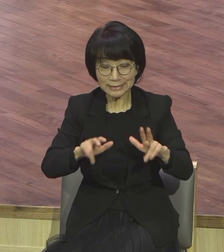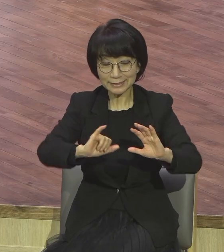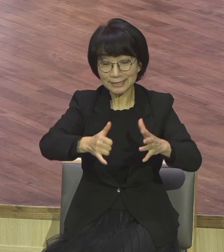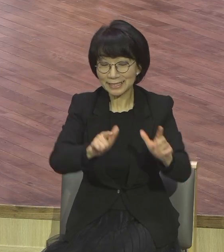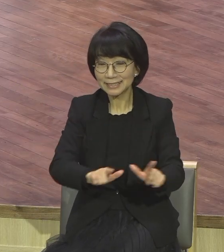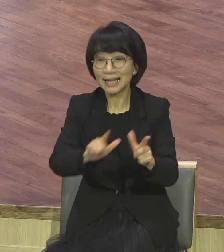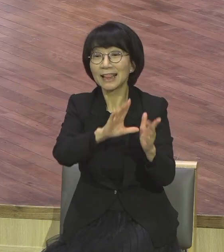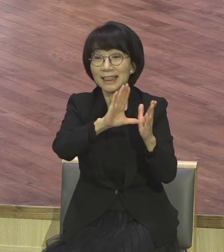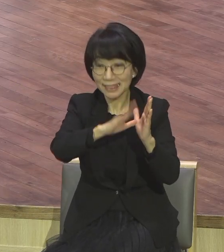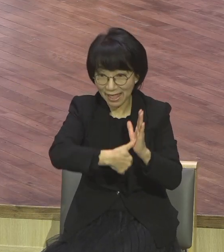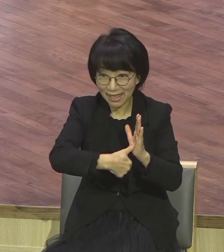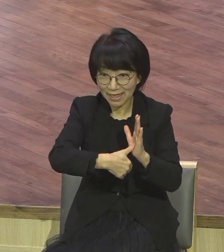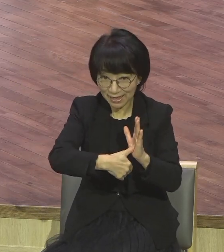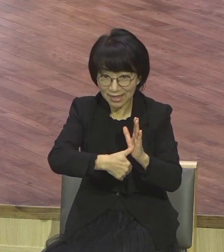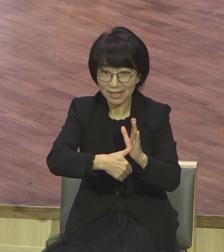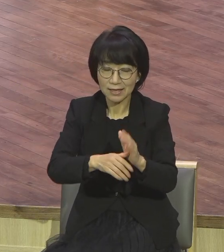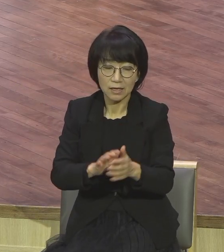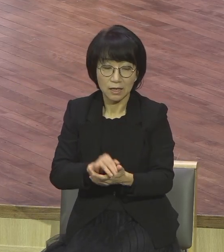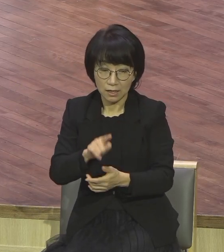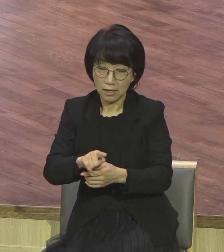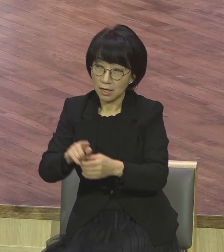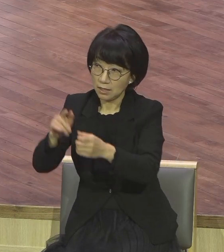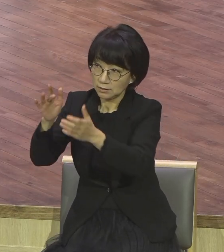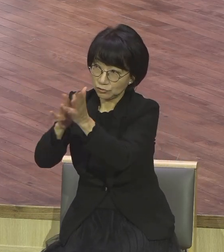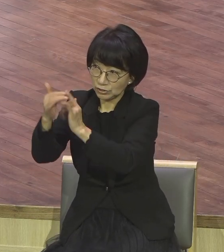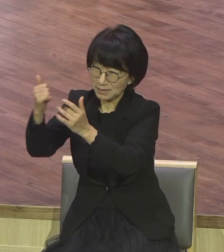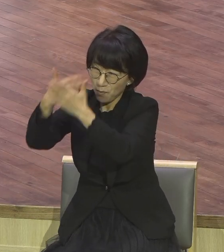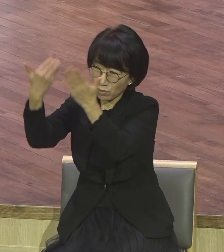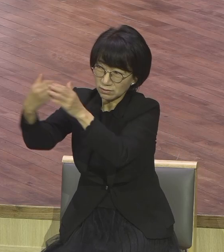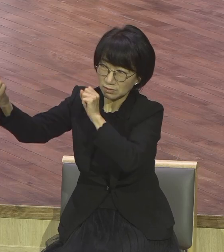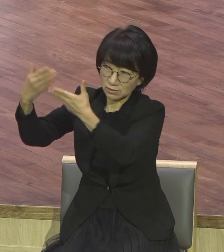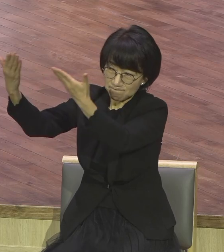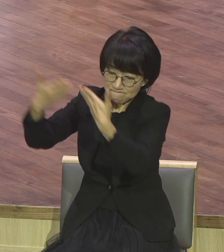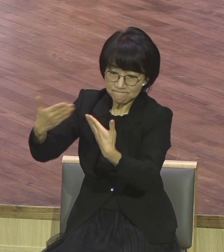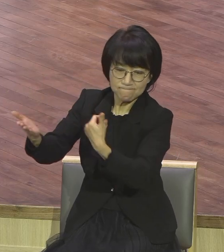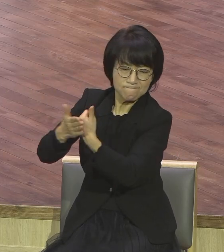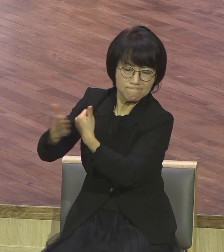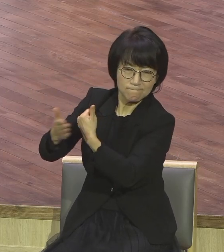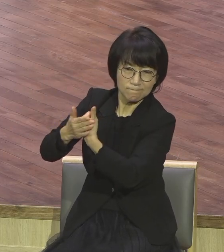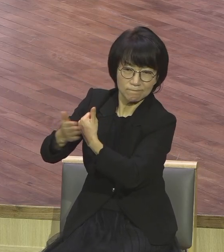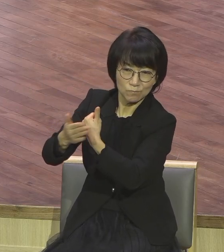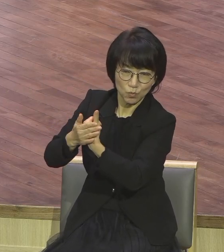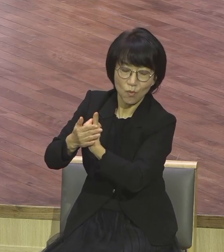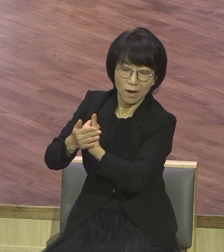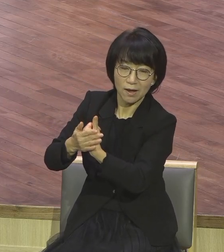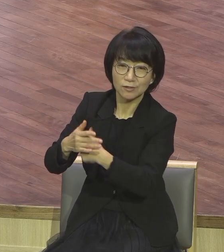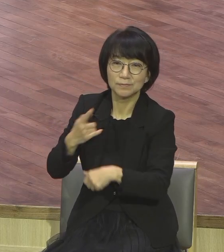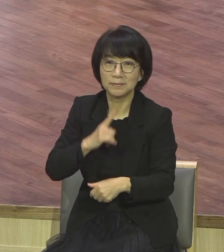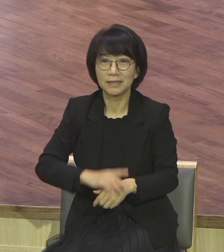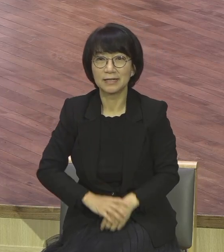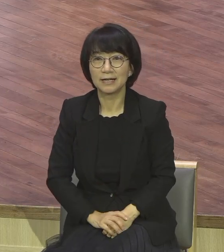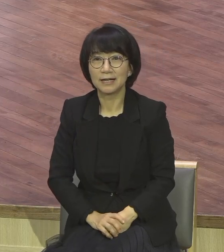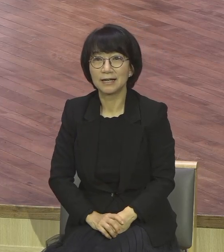그래서 이 성교를 전도가 성교 영원구원에 관심과 국내는 전도고 해외는 성교잖아요